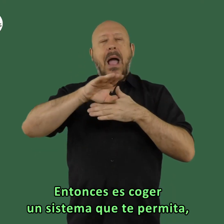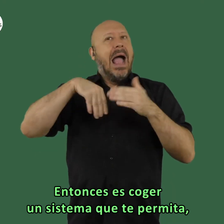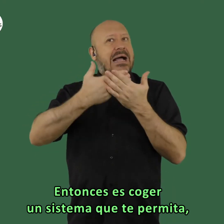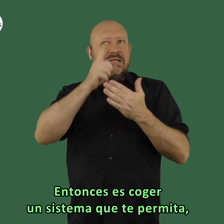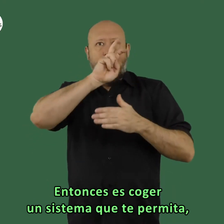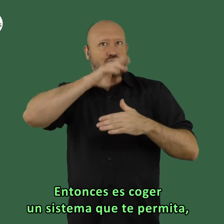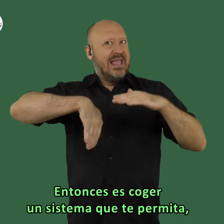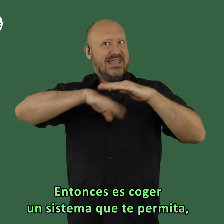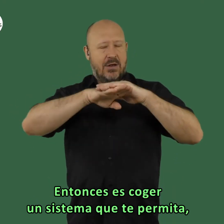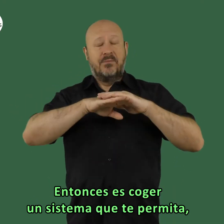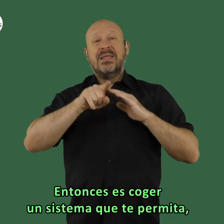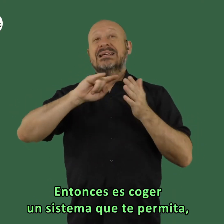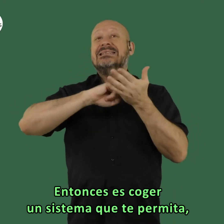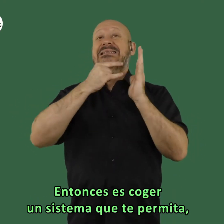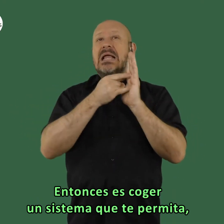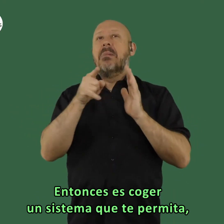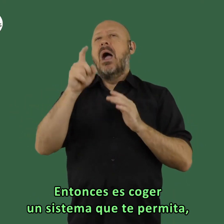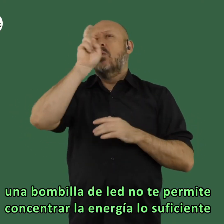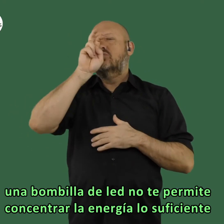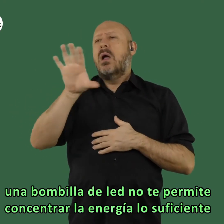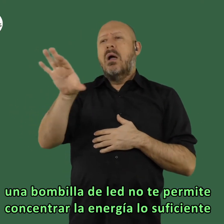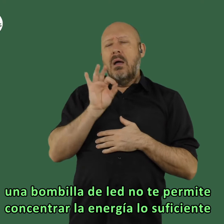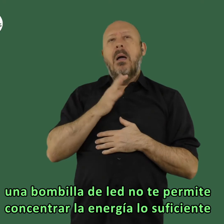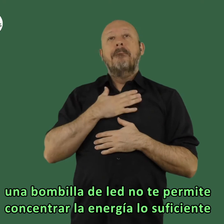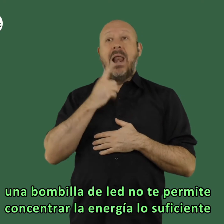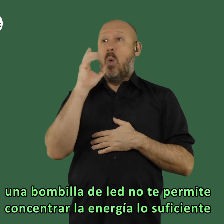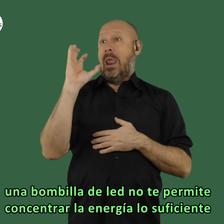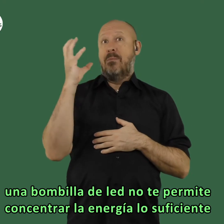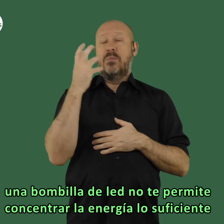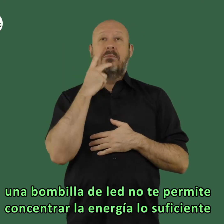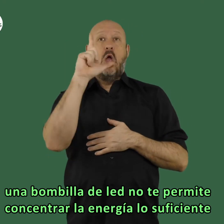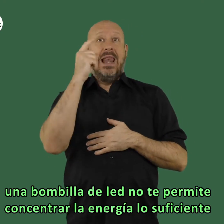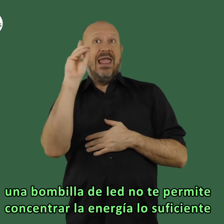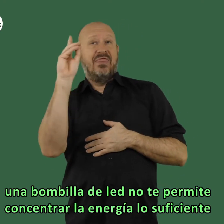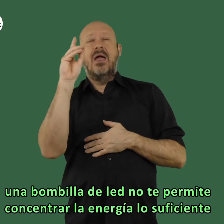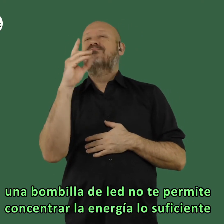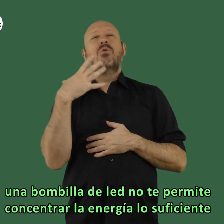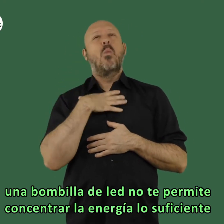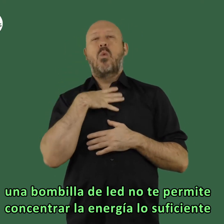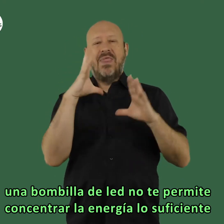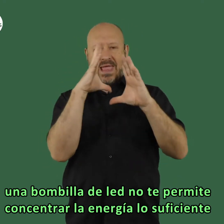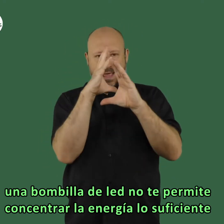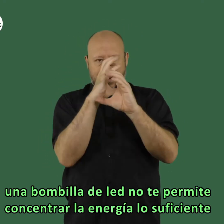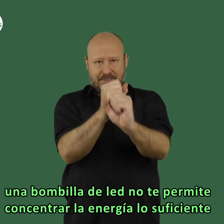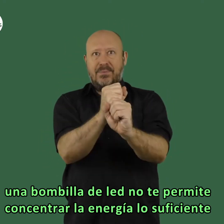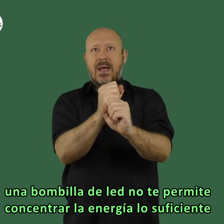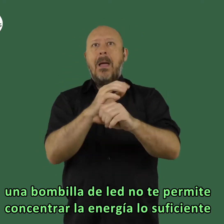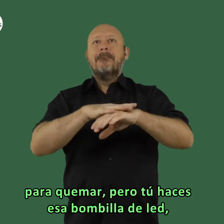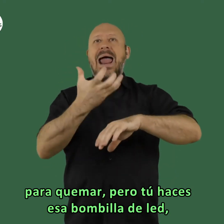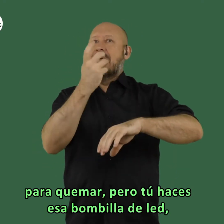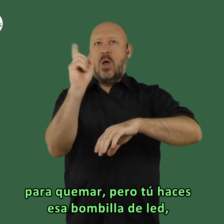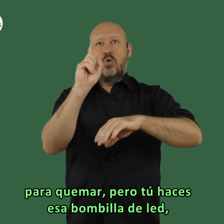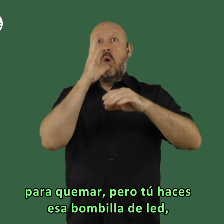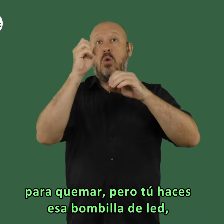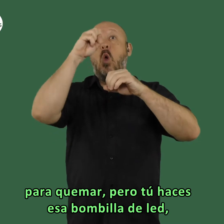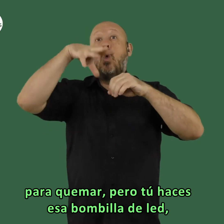uno a otro está lleno entonces es un sistema que te permita una bombilla de led no te permite concentrar la energía lo